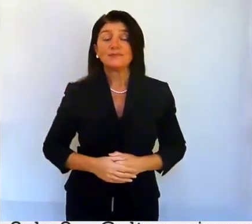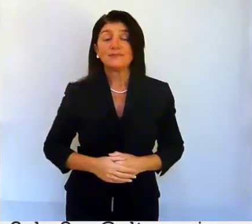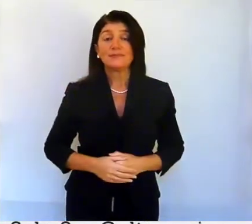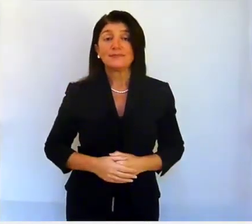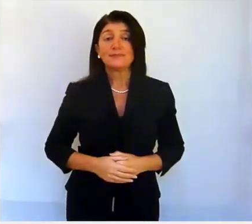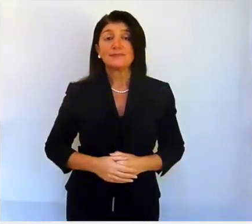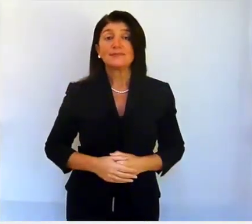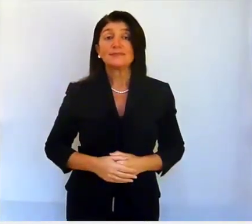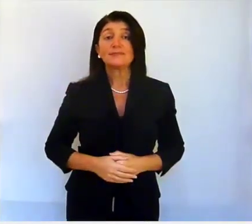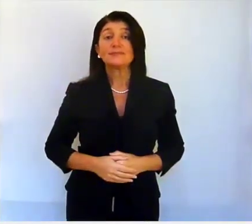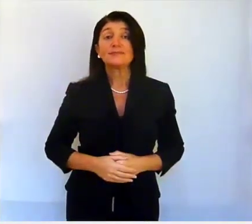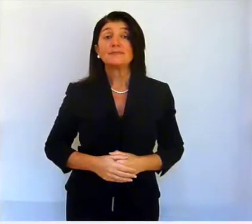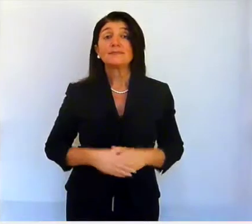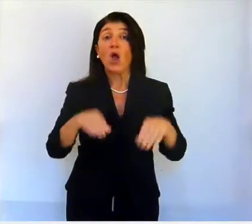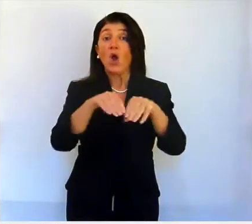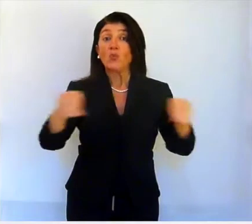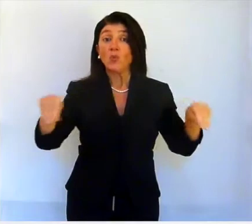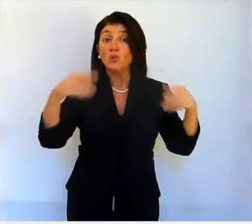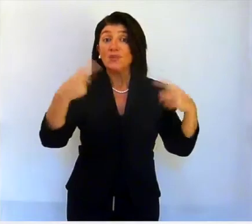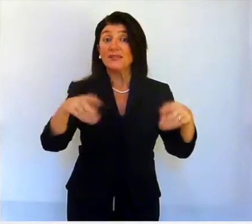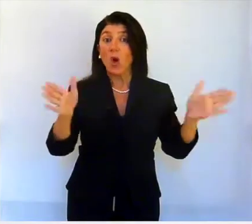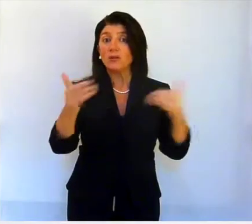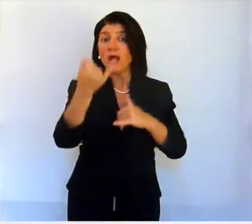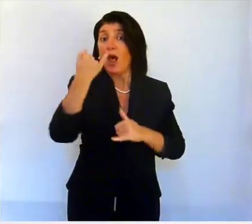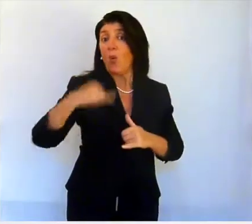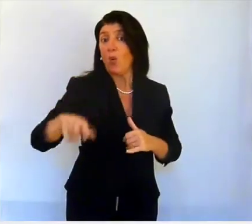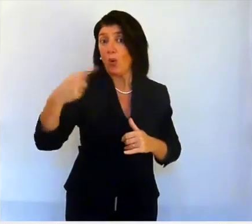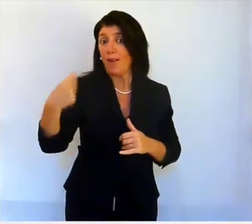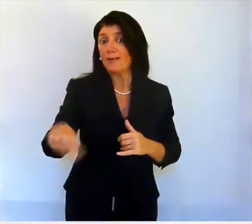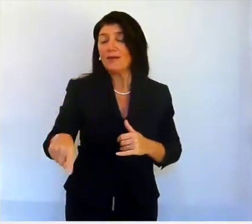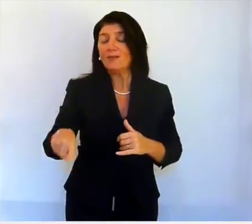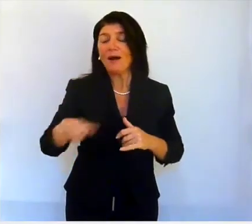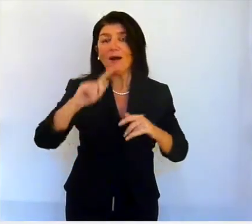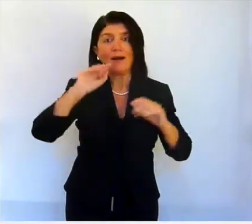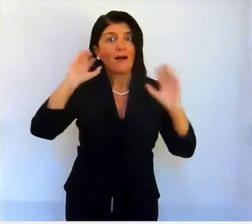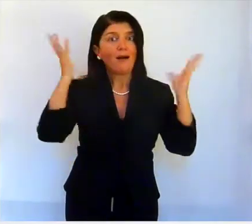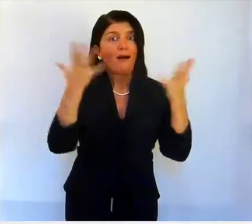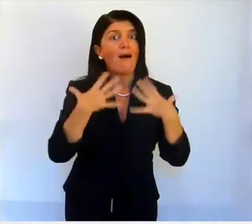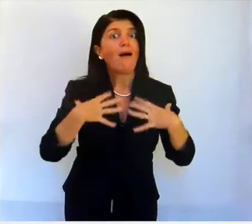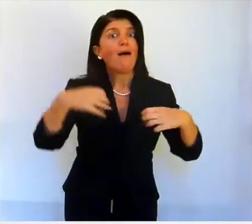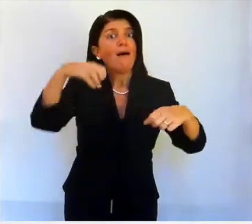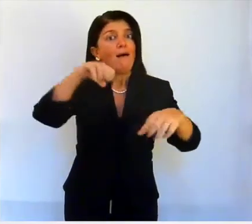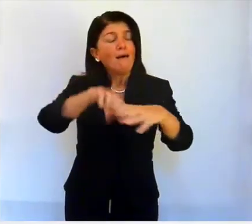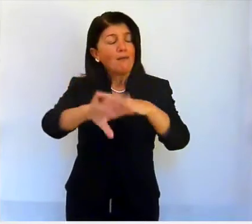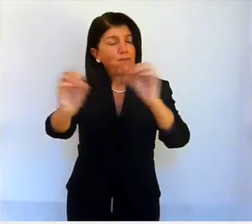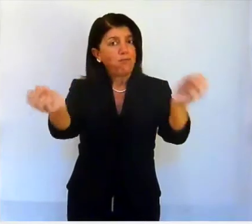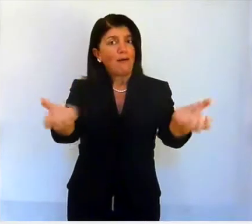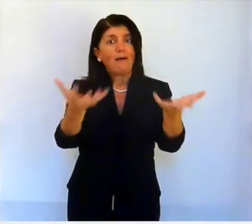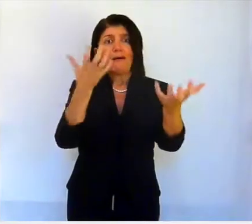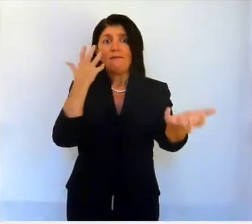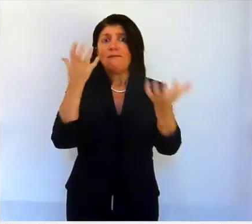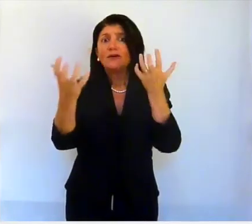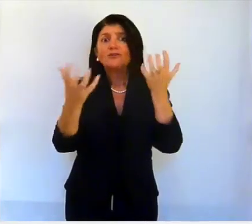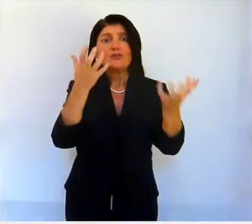L'ultima sala del museo ci proietta nell'affascinante cultura cinese, con